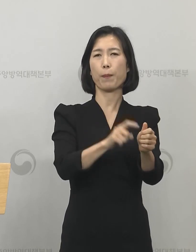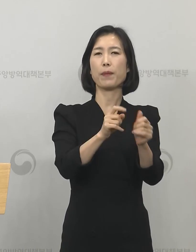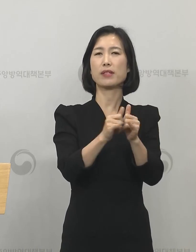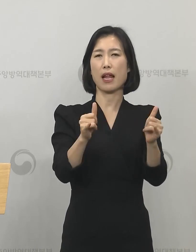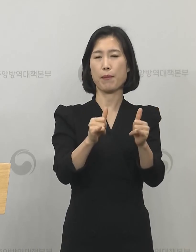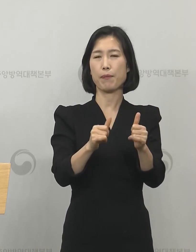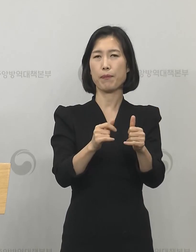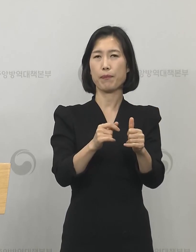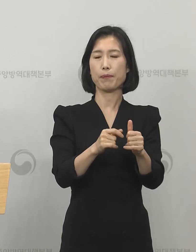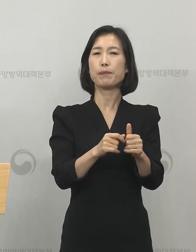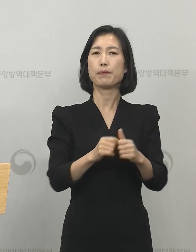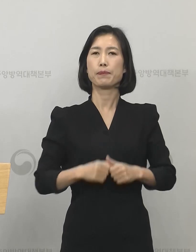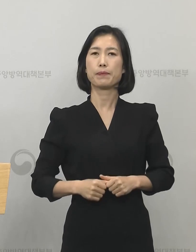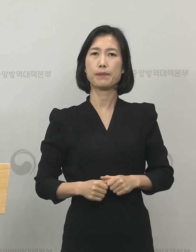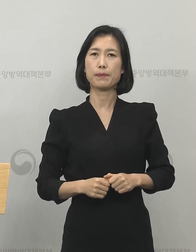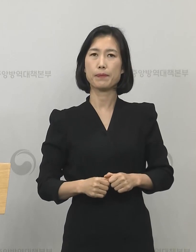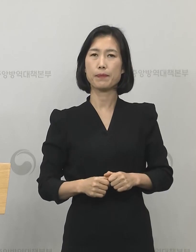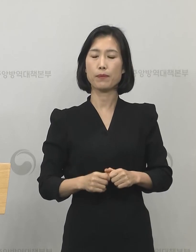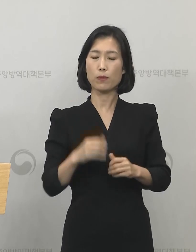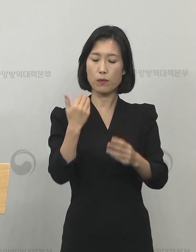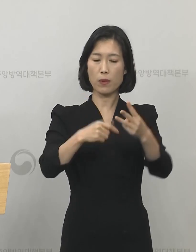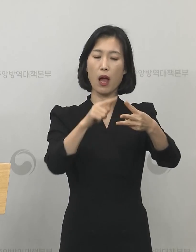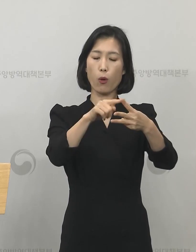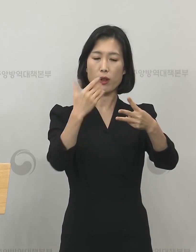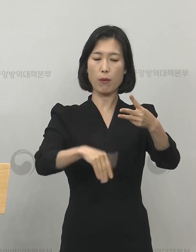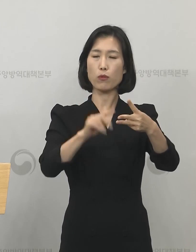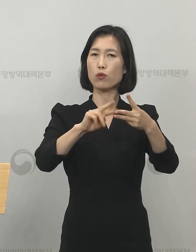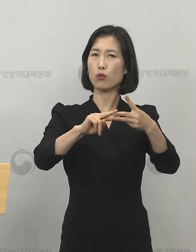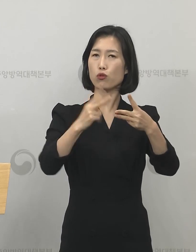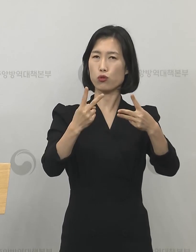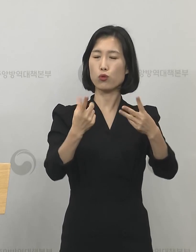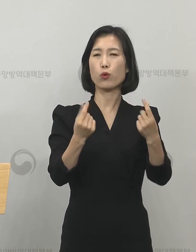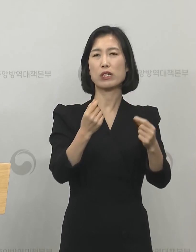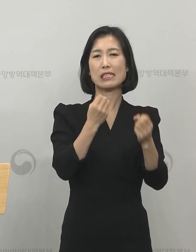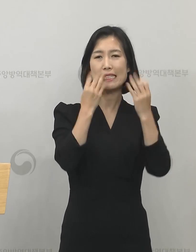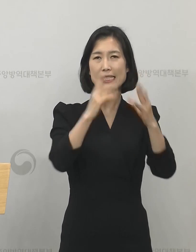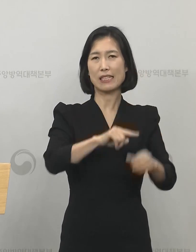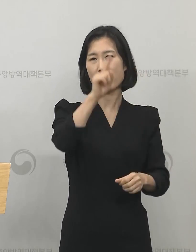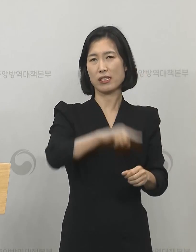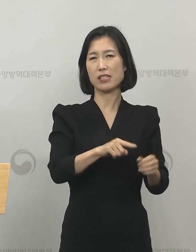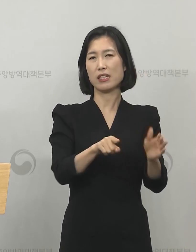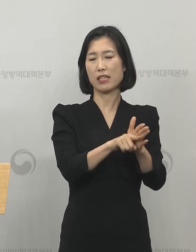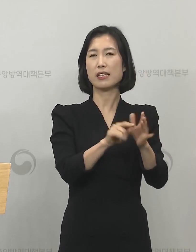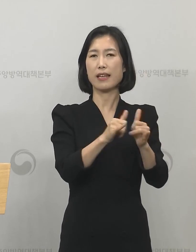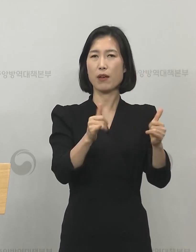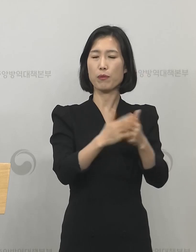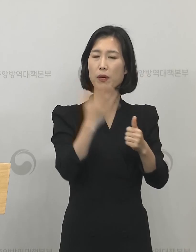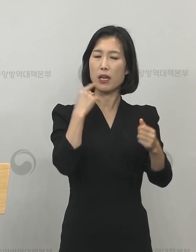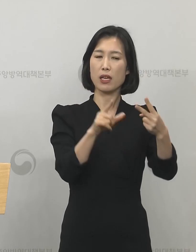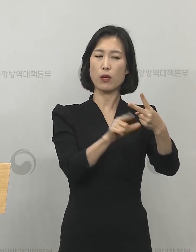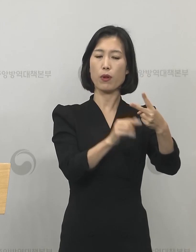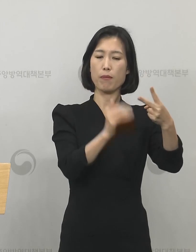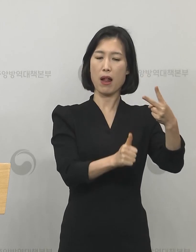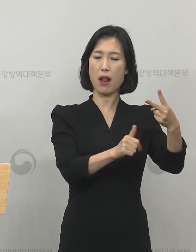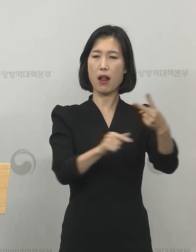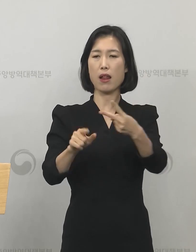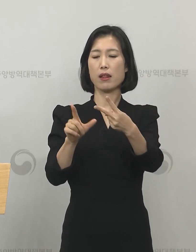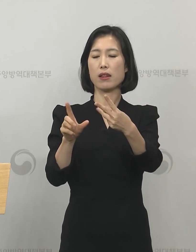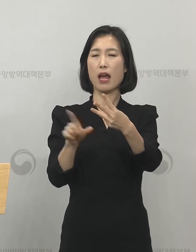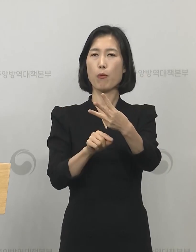확인된 재양성자이며 나머지 2명도 신천지 교인으로 확인이 되어 2월 말 3월 초까지